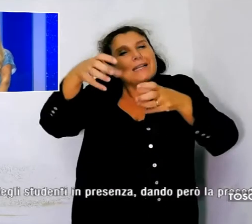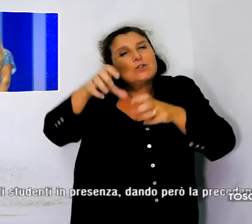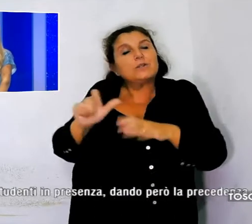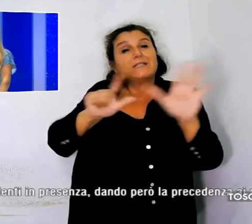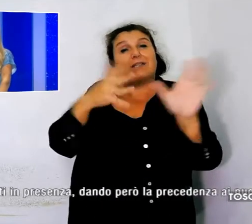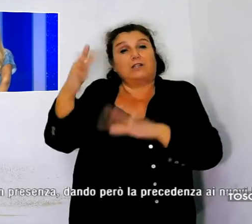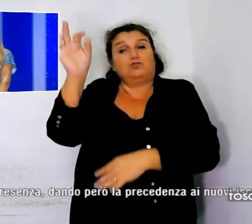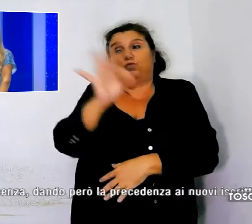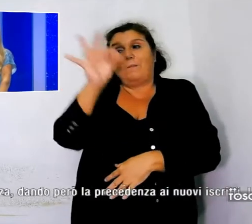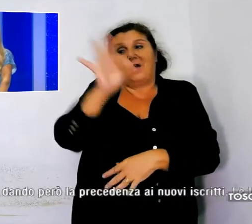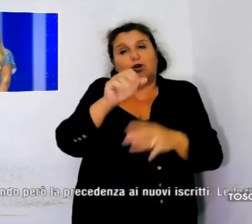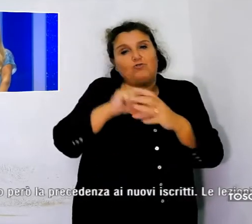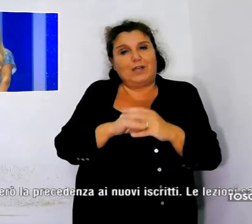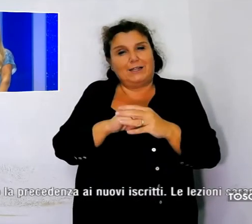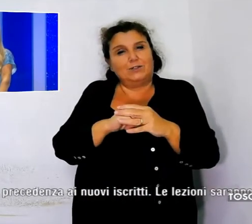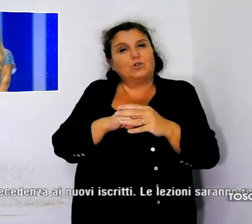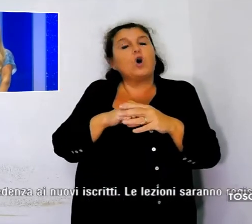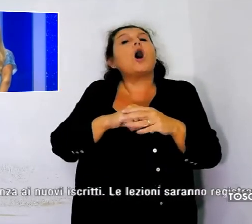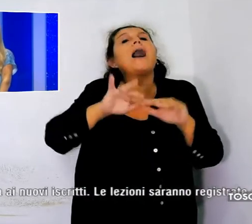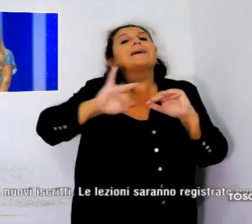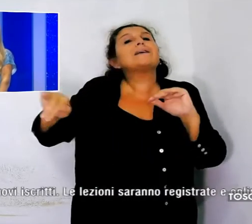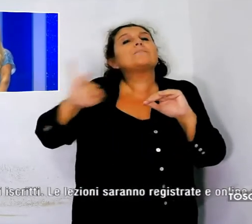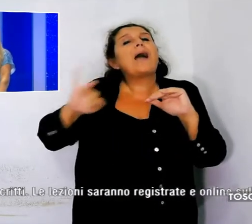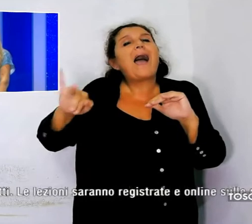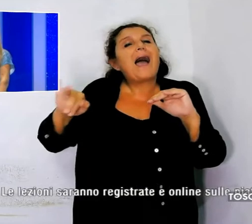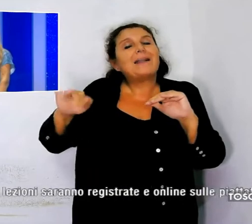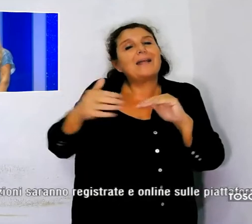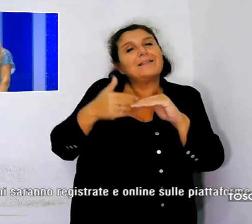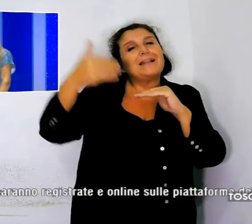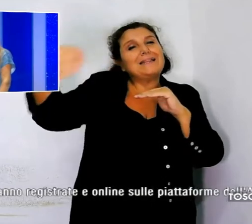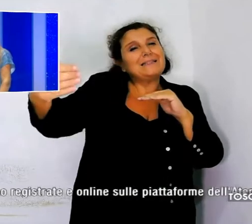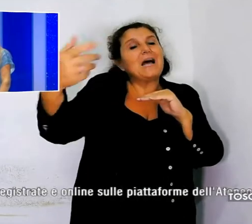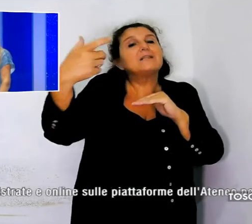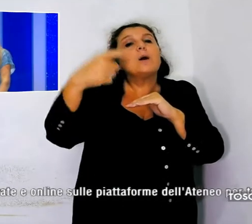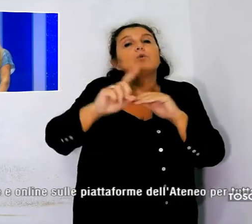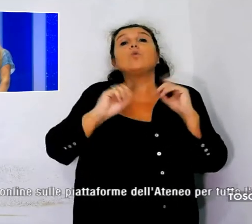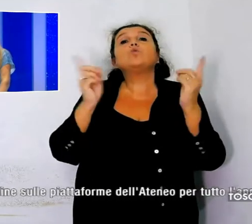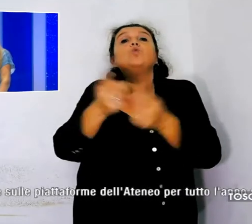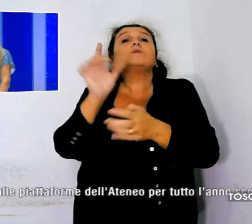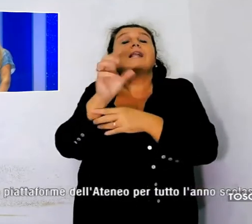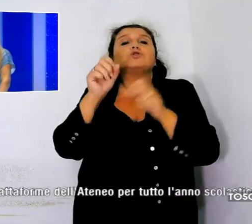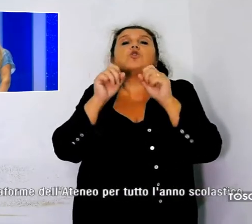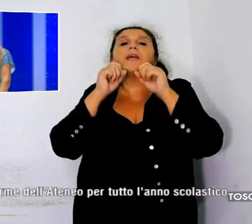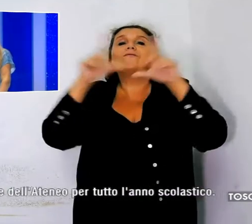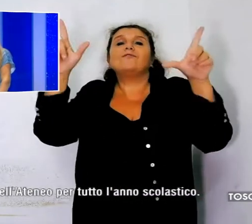I rimanenti saranno a distanza perché tutte le lezioni saranno videotrasmesse.